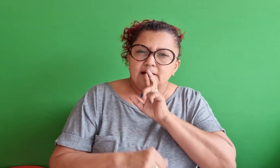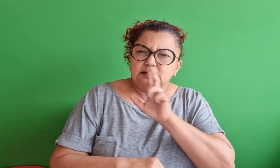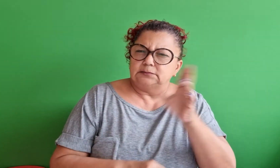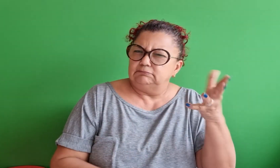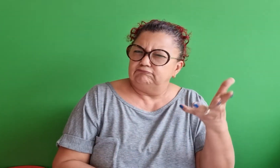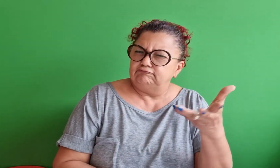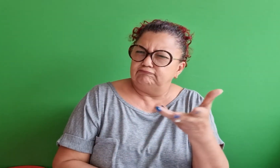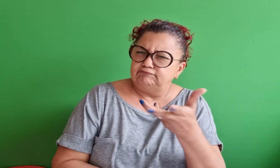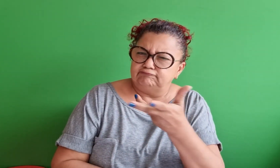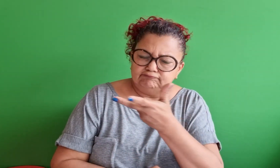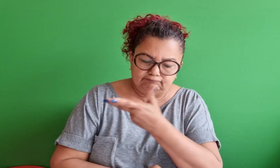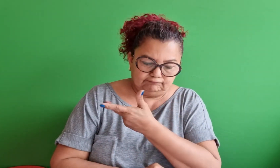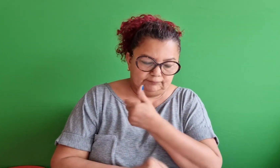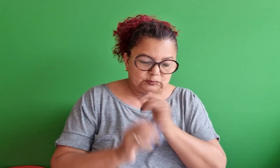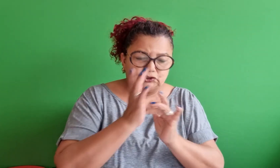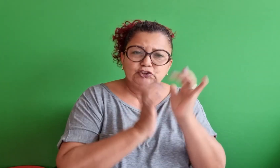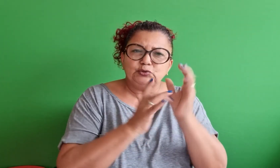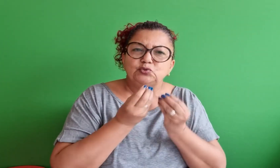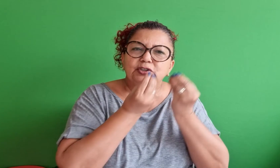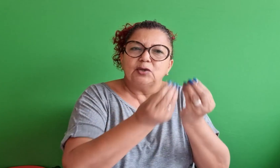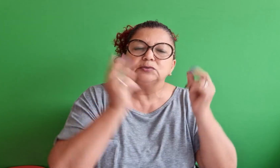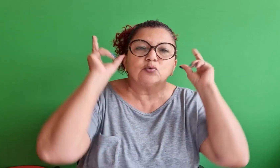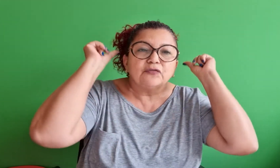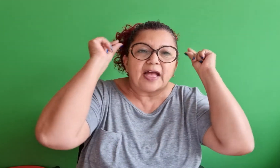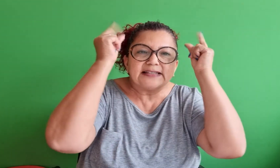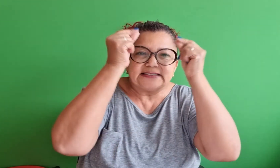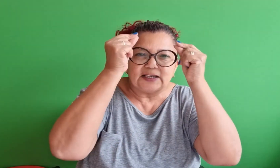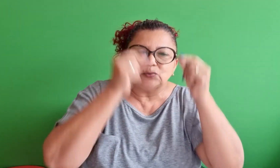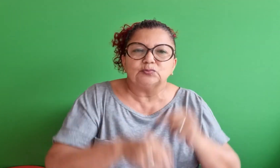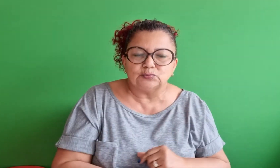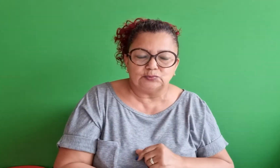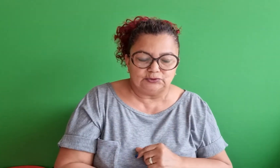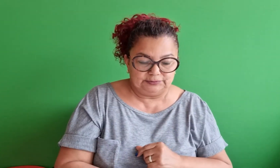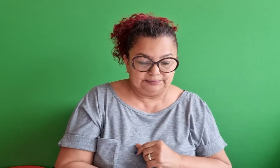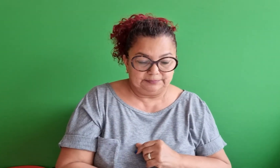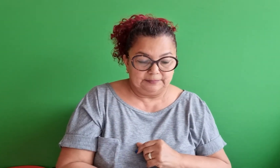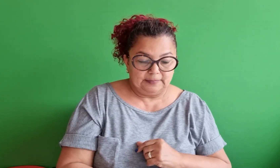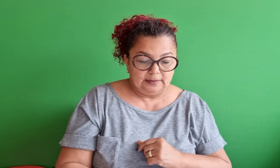Essa resposta é maravilhosa que Jesus nos que Jesus dá aos fariseus.